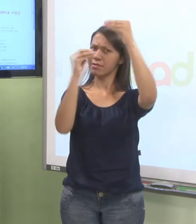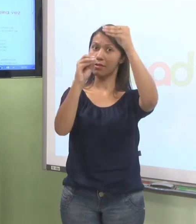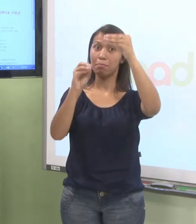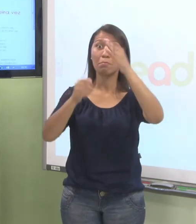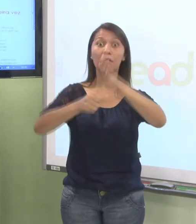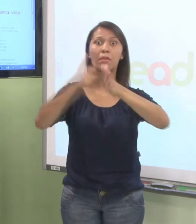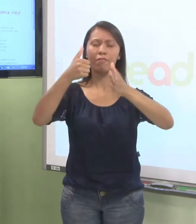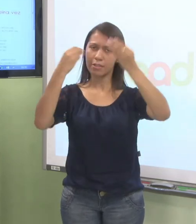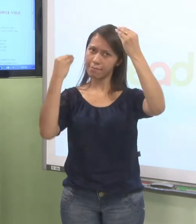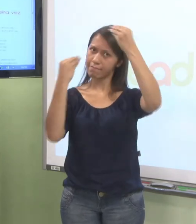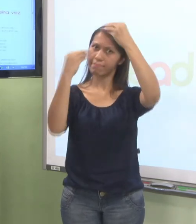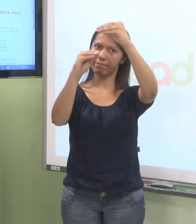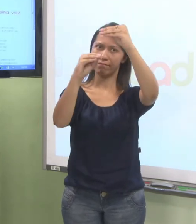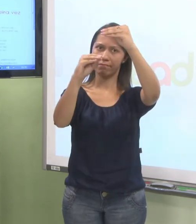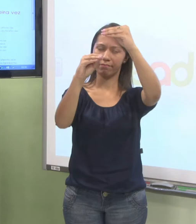padrão. Então, vamos lá.